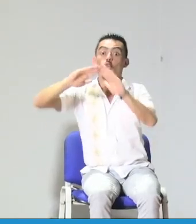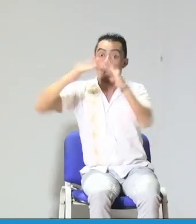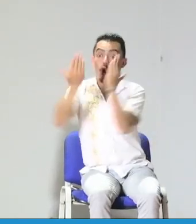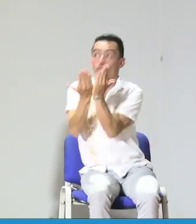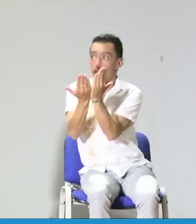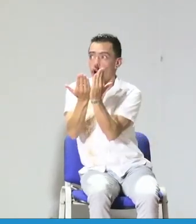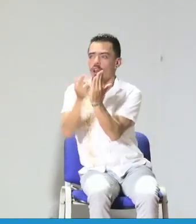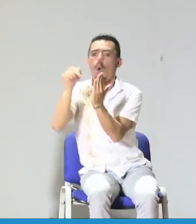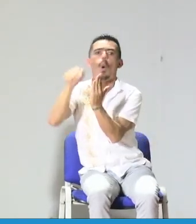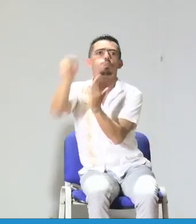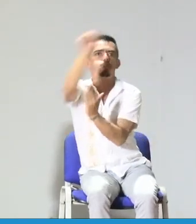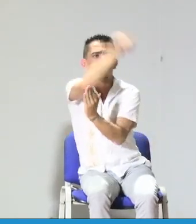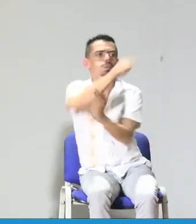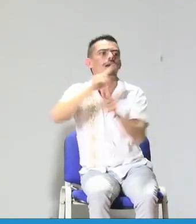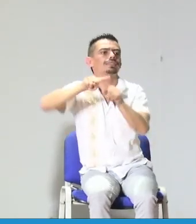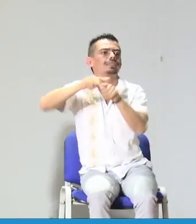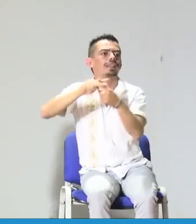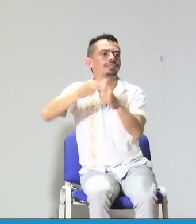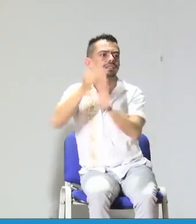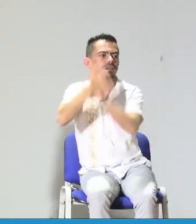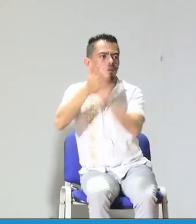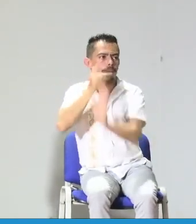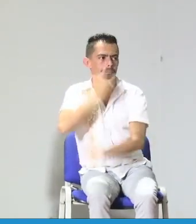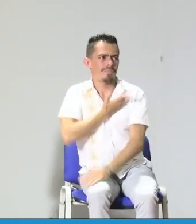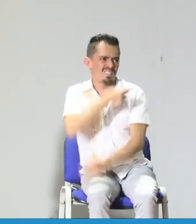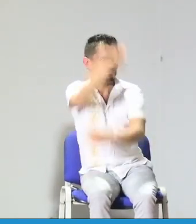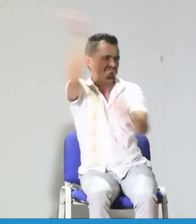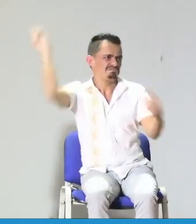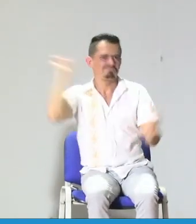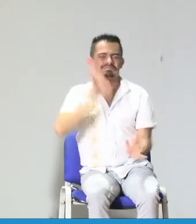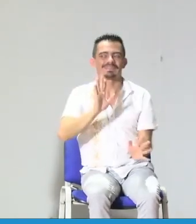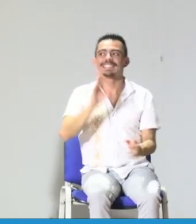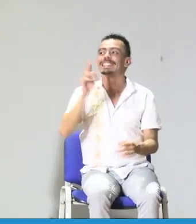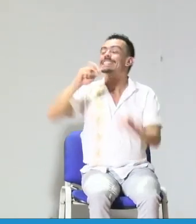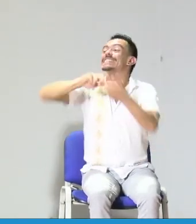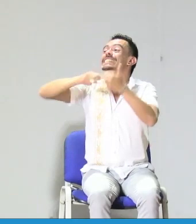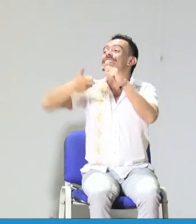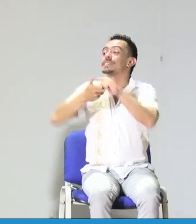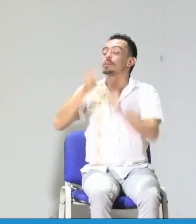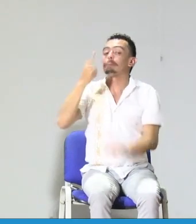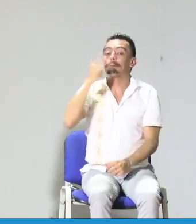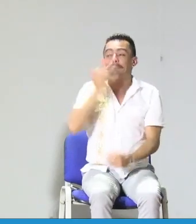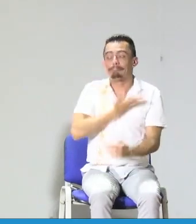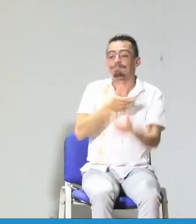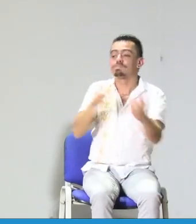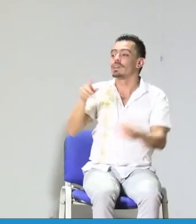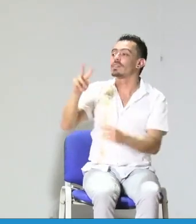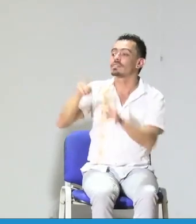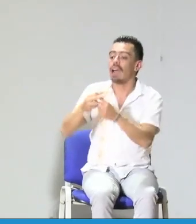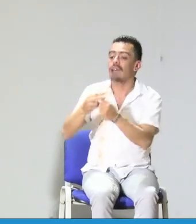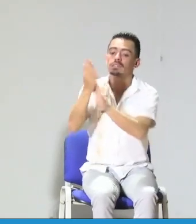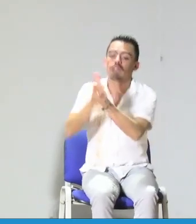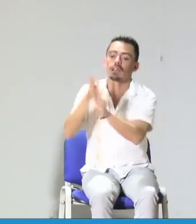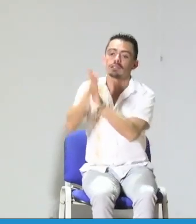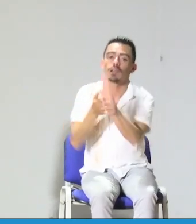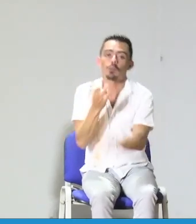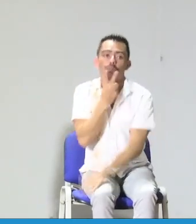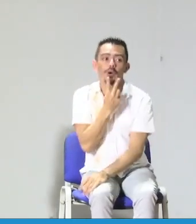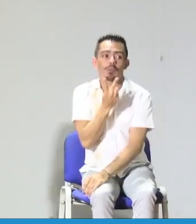docentes sordos, que haya un congreso como tal, porque al interior de ese encuentro académico podemos tener diferentes perspectivas.